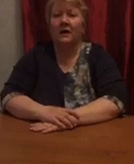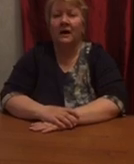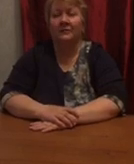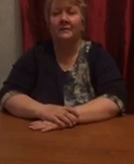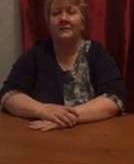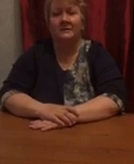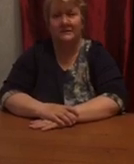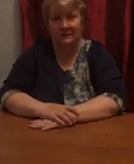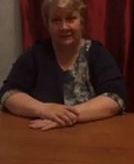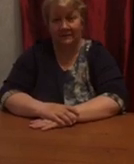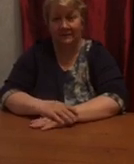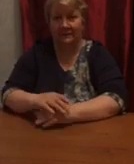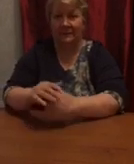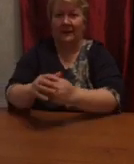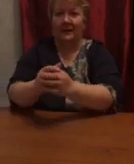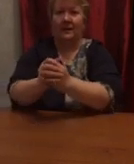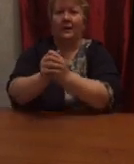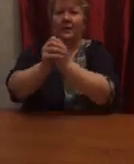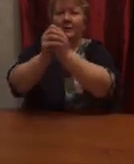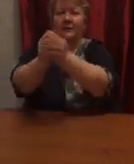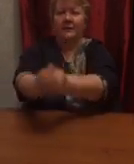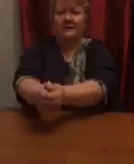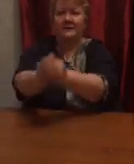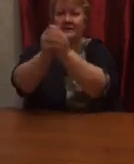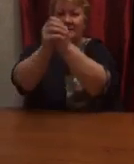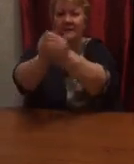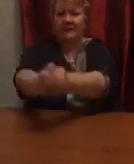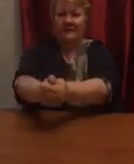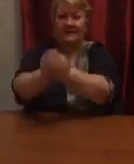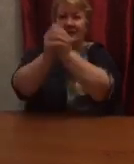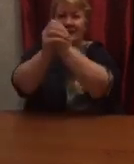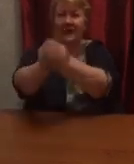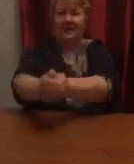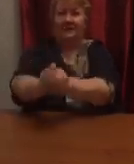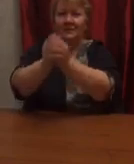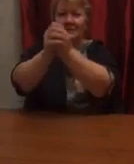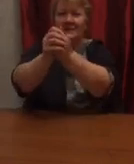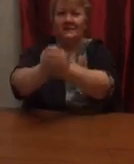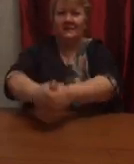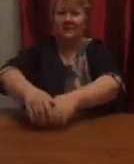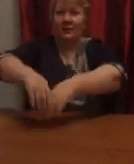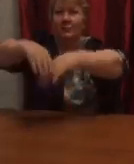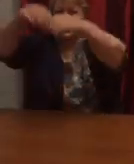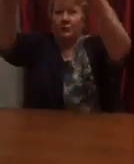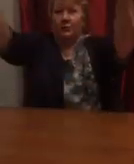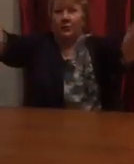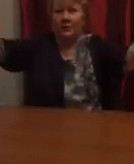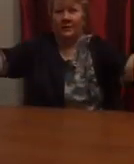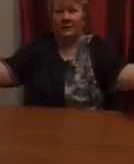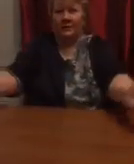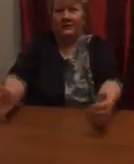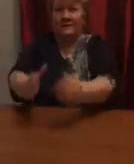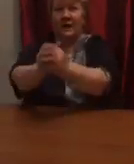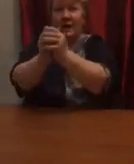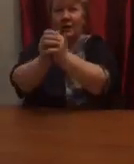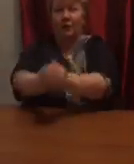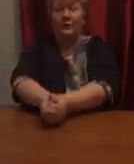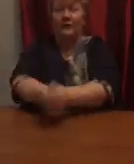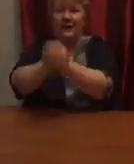Апельсин. Мы делили апельсин. Много нас, а он